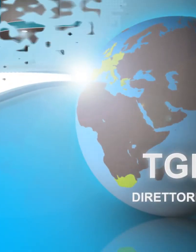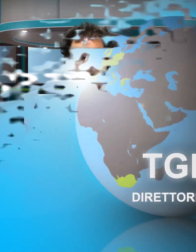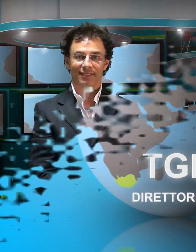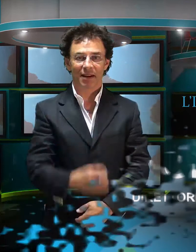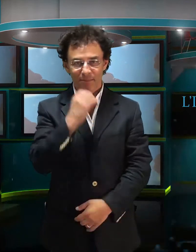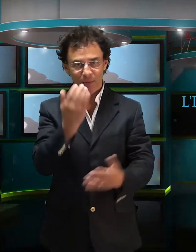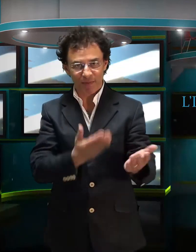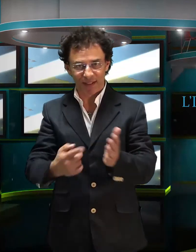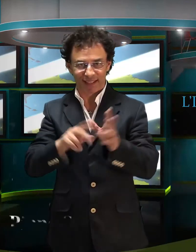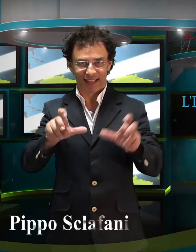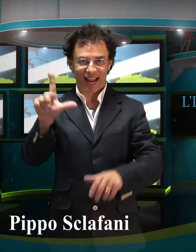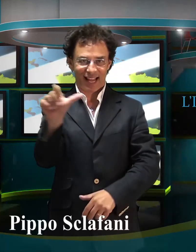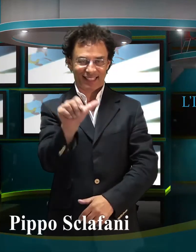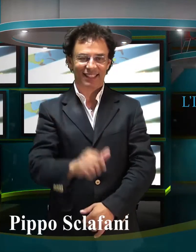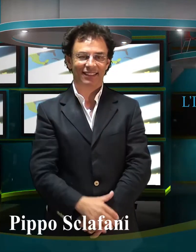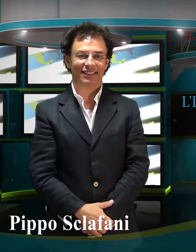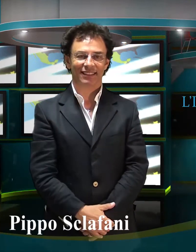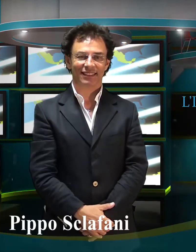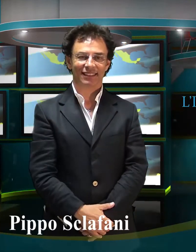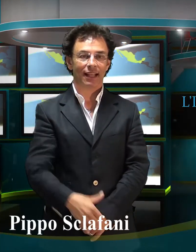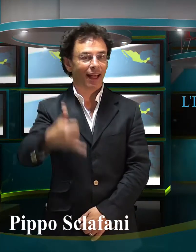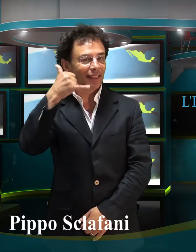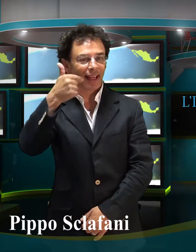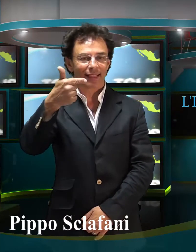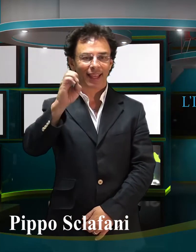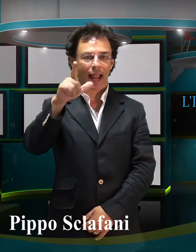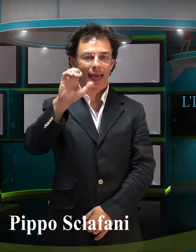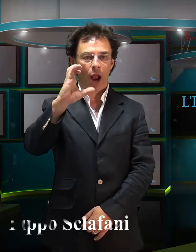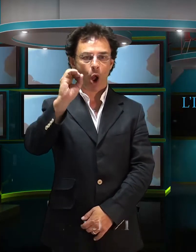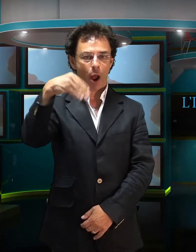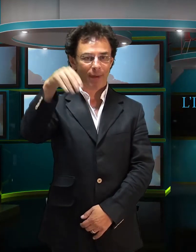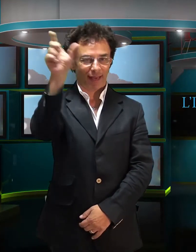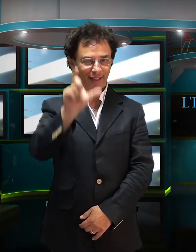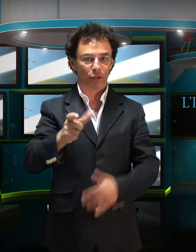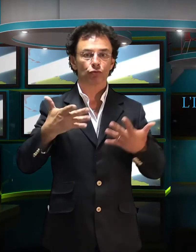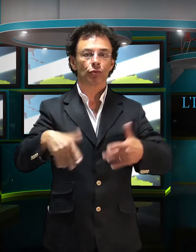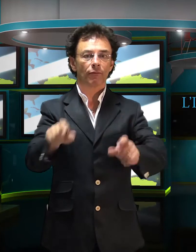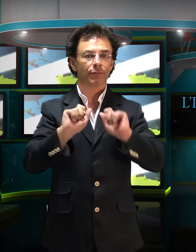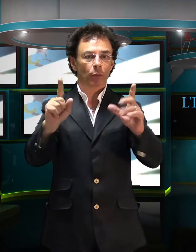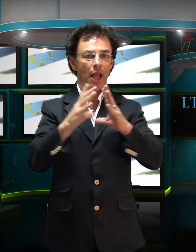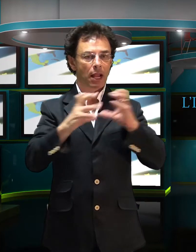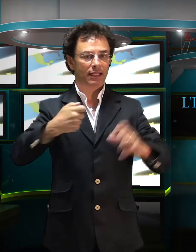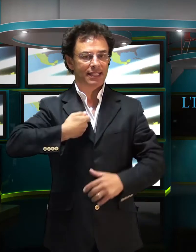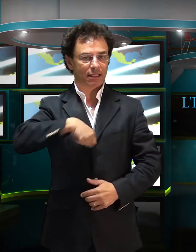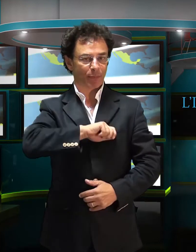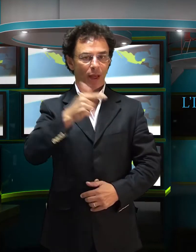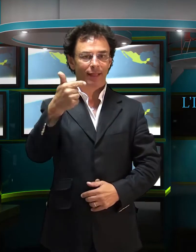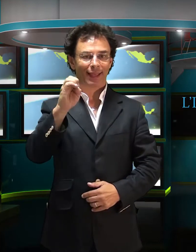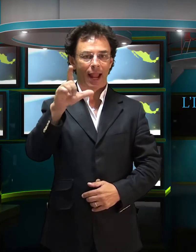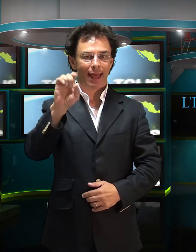Benvenuti al TG Lease. Telecom Italia è stata venduta all'azienda spagnola Telefonica.